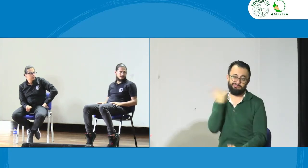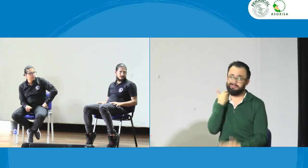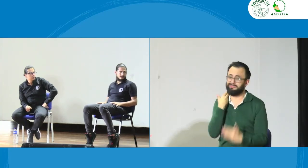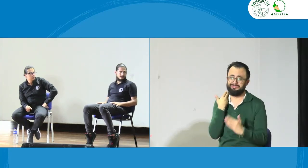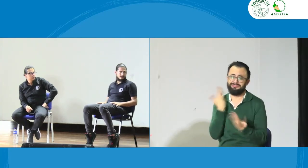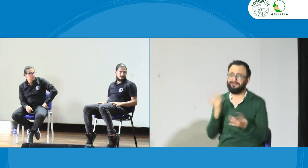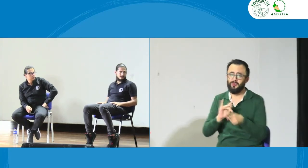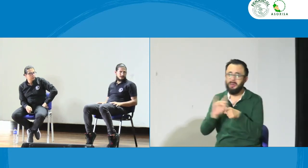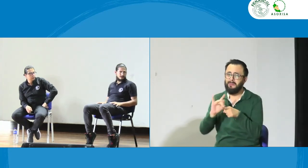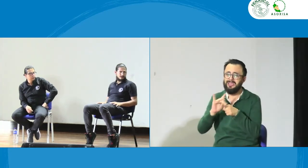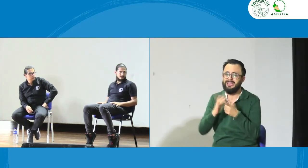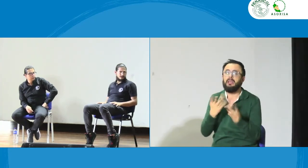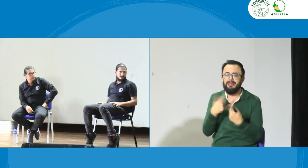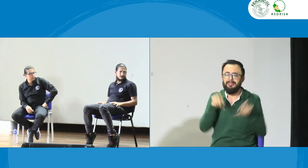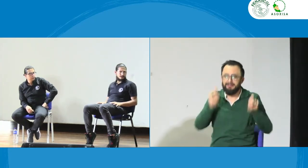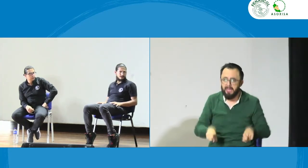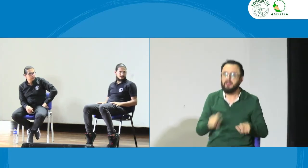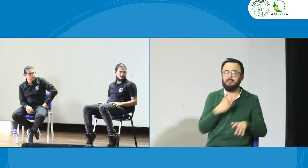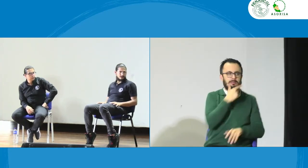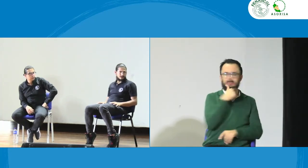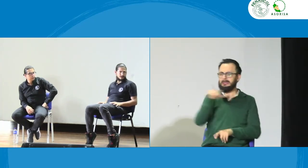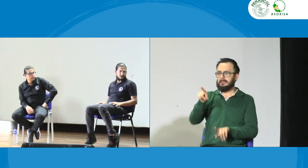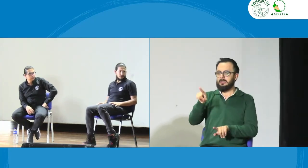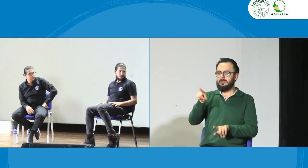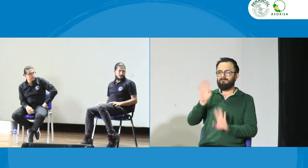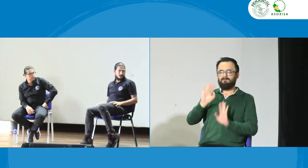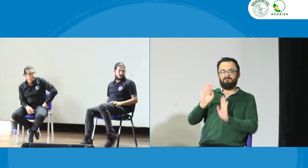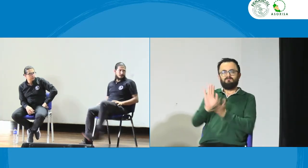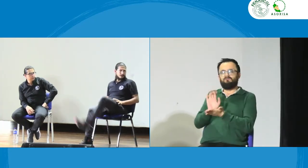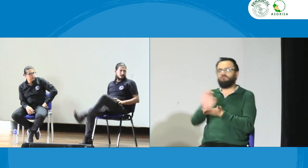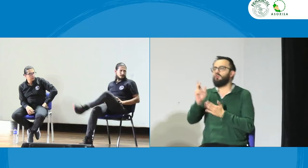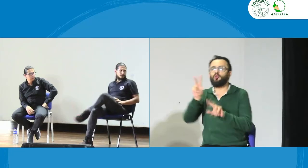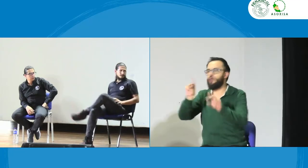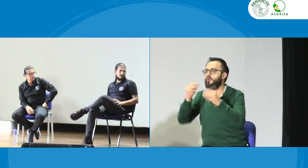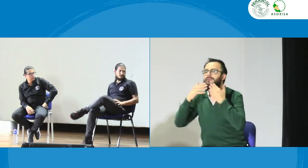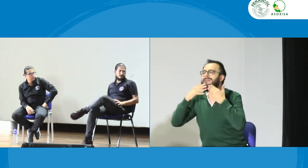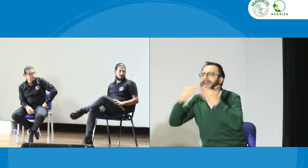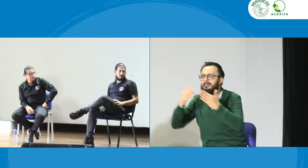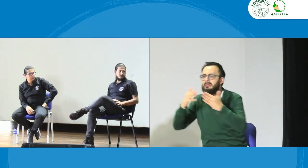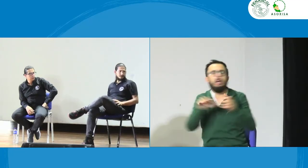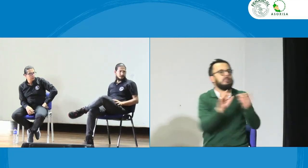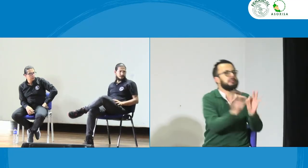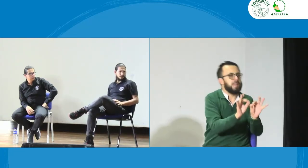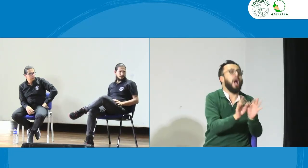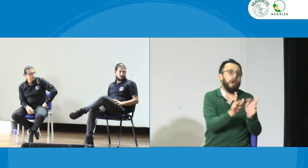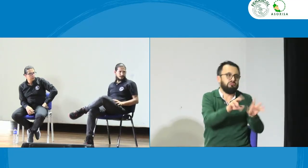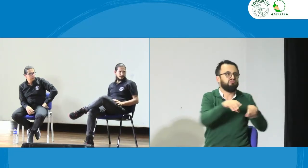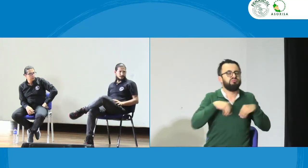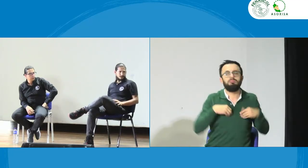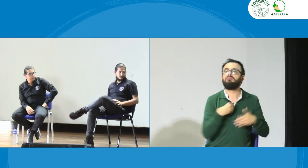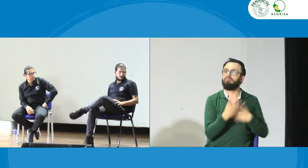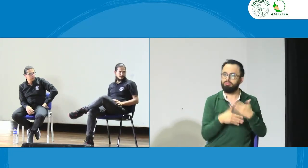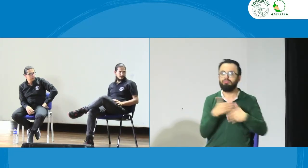quizás tiene un léxico muy básico no debería estar aceptando un servicio en la academia podría estar